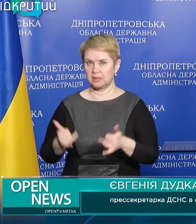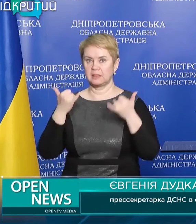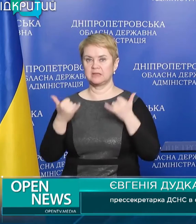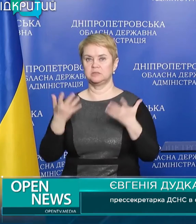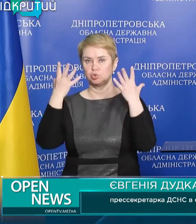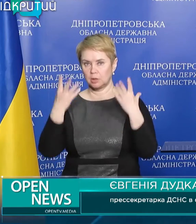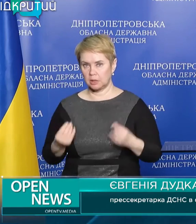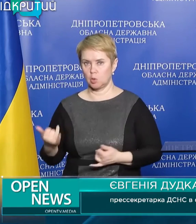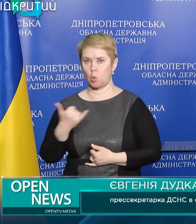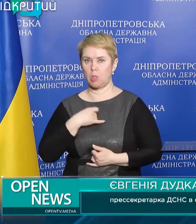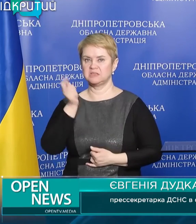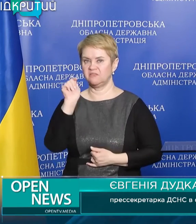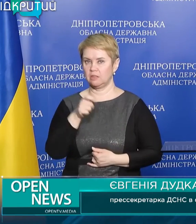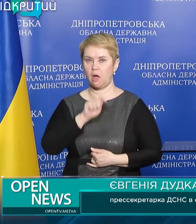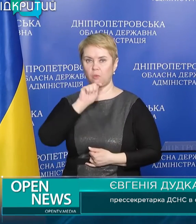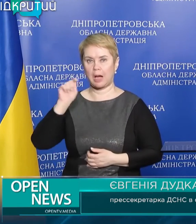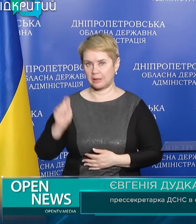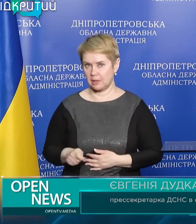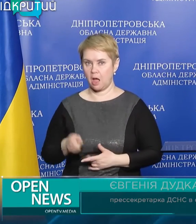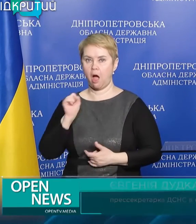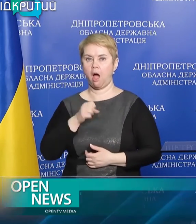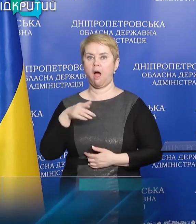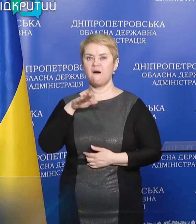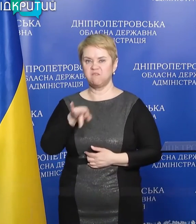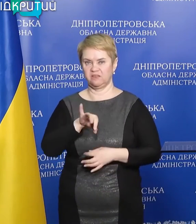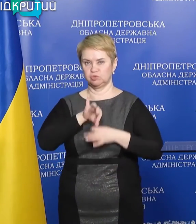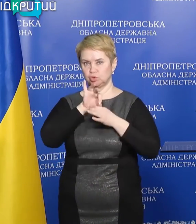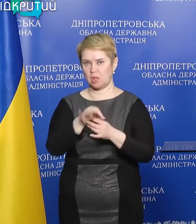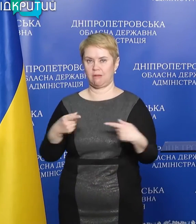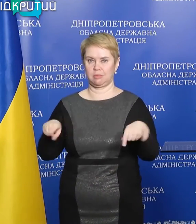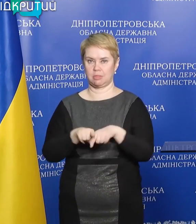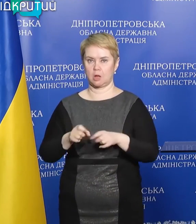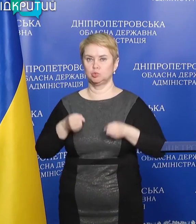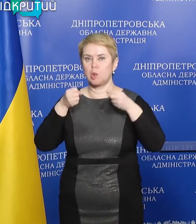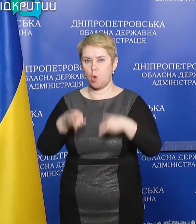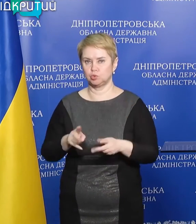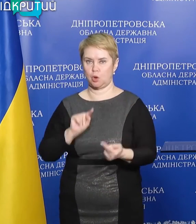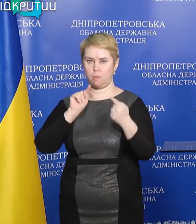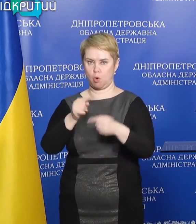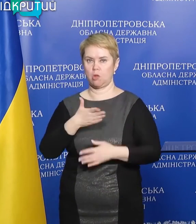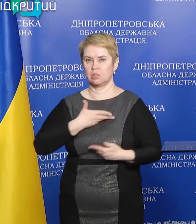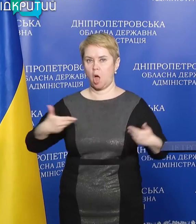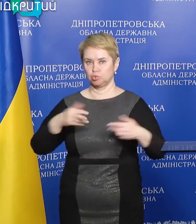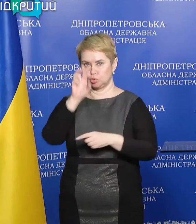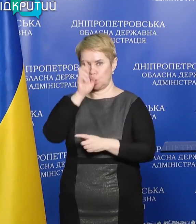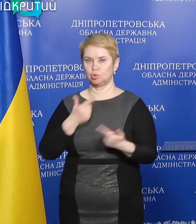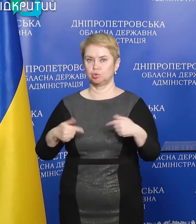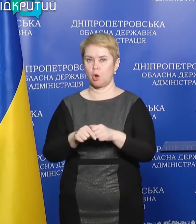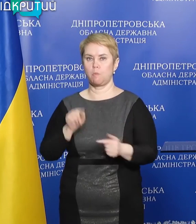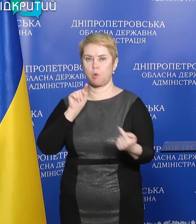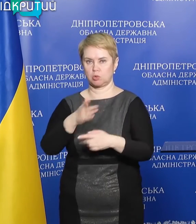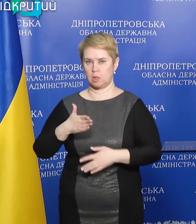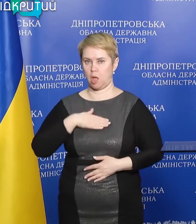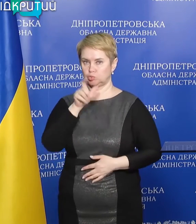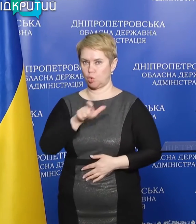сьогоднішній день у нас війна в країні. А ви вчиняєте також злочини проти нашої держави і проти